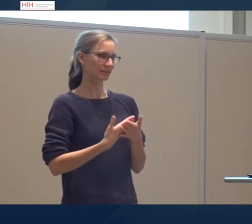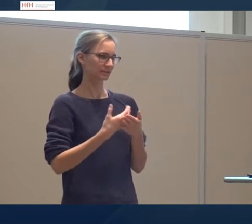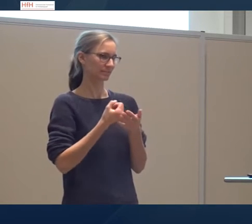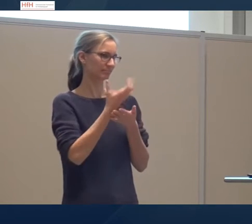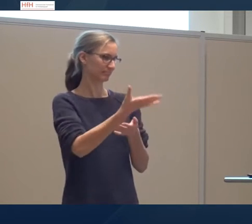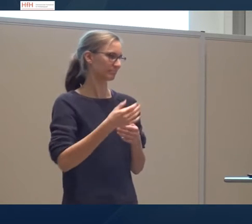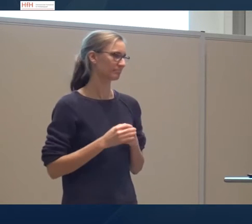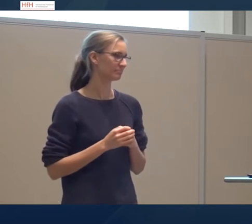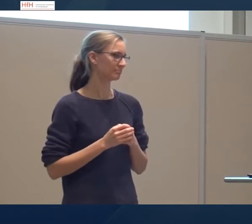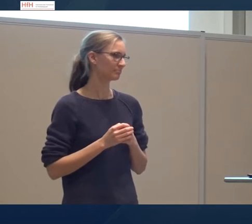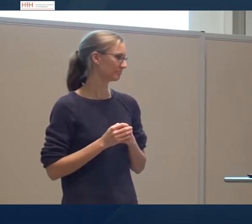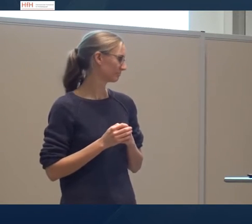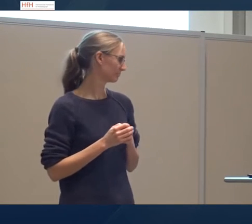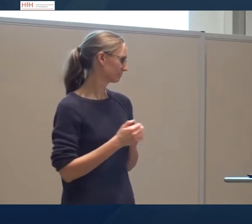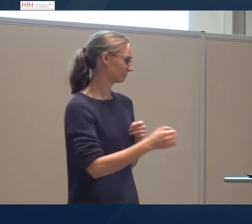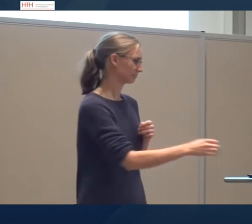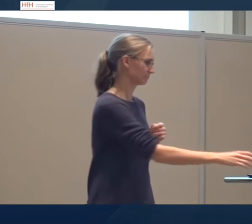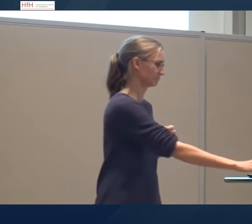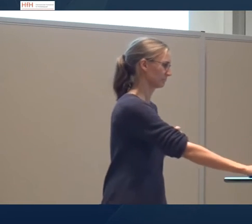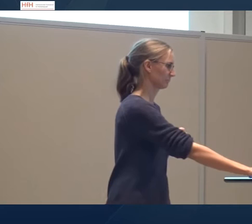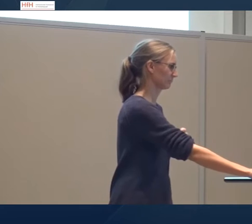einen Ausblick über die Resultate und Ergebnisse liefern.